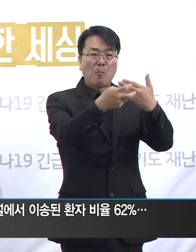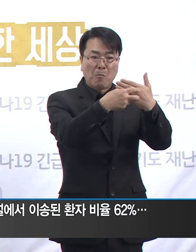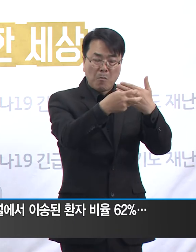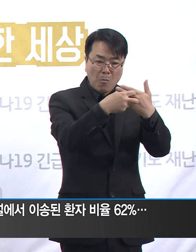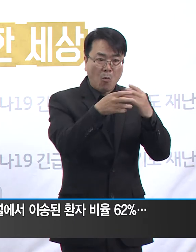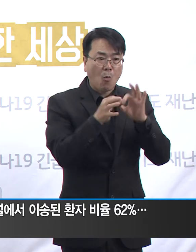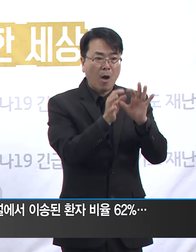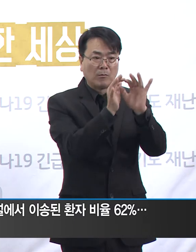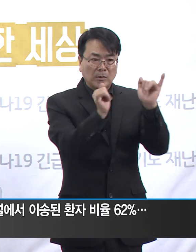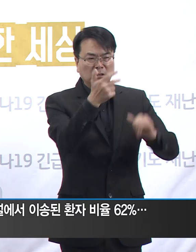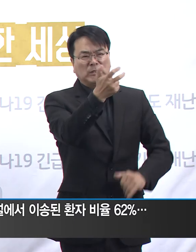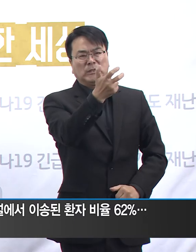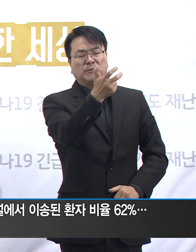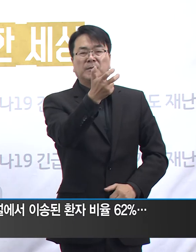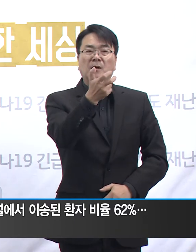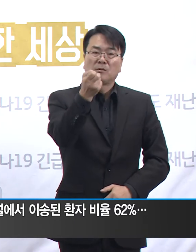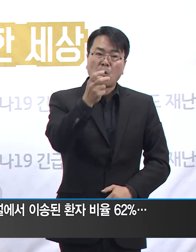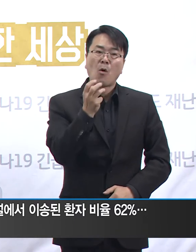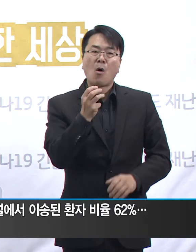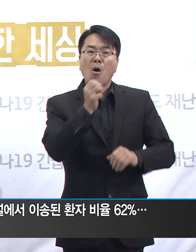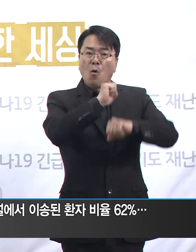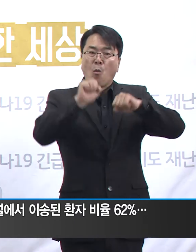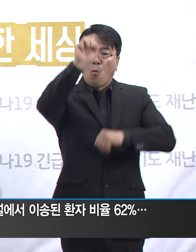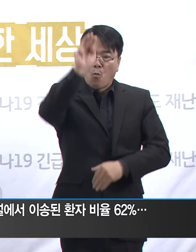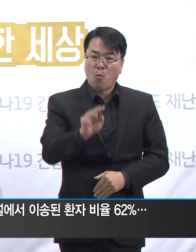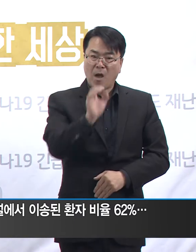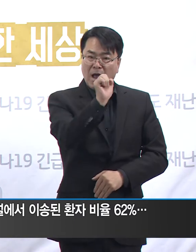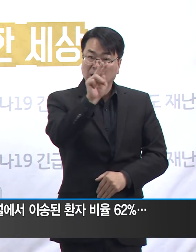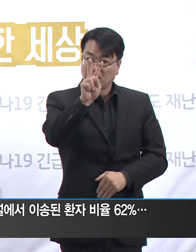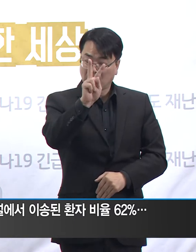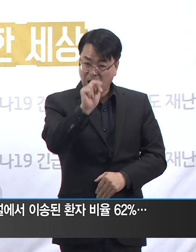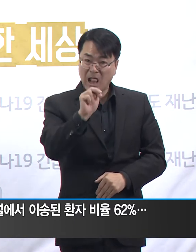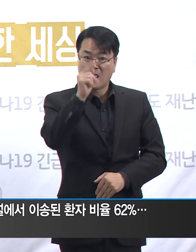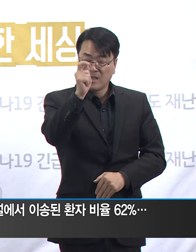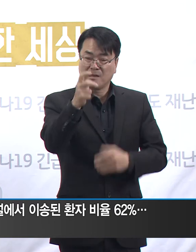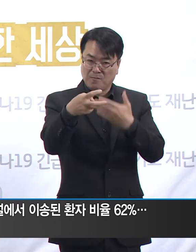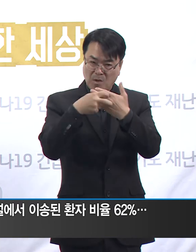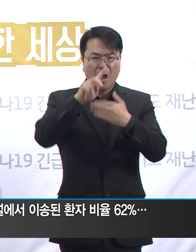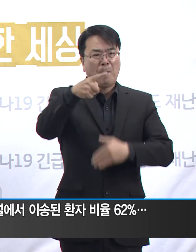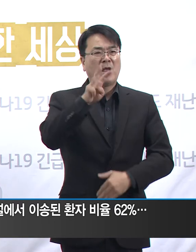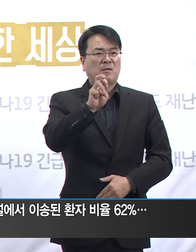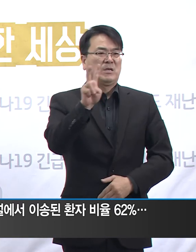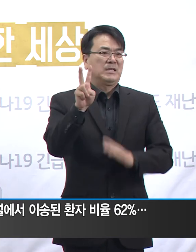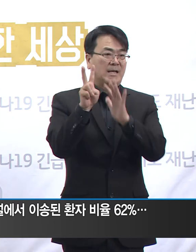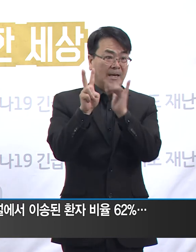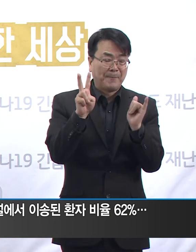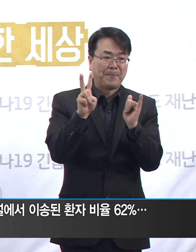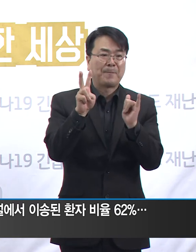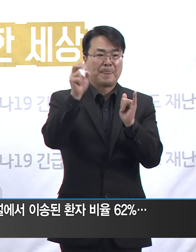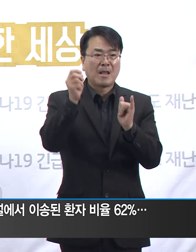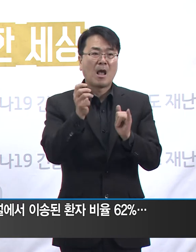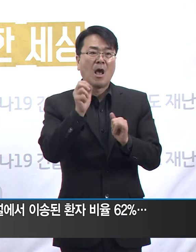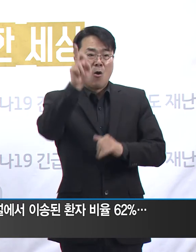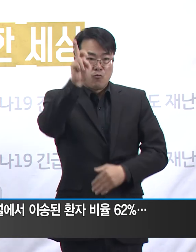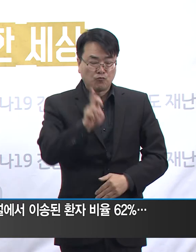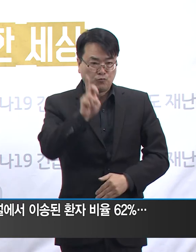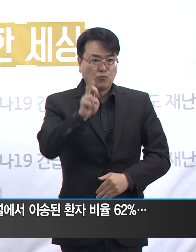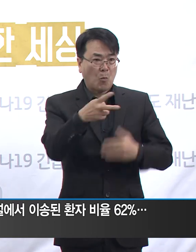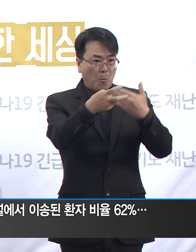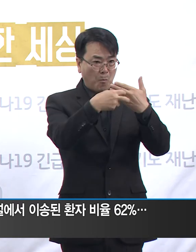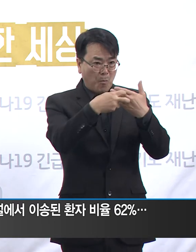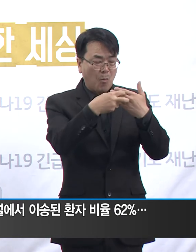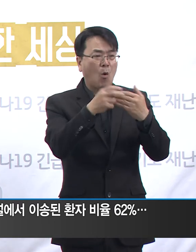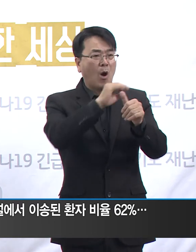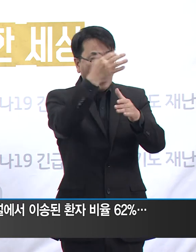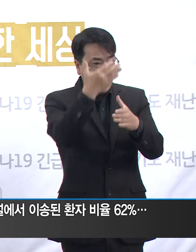병원 관련된 70명, 광주시 SRC 재활병원 관련 132명, 군포시 남천병원 및